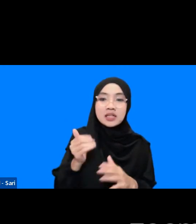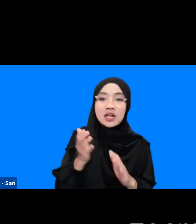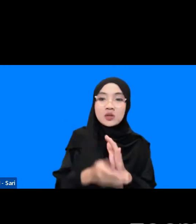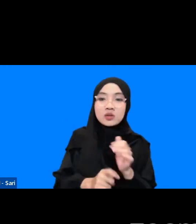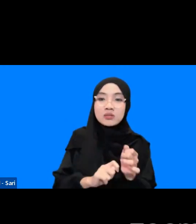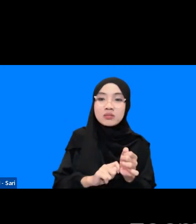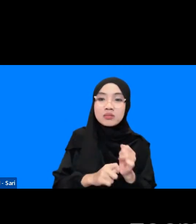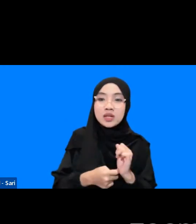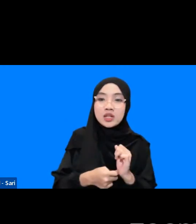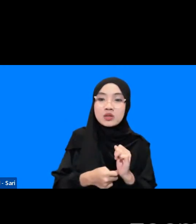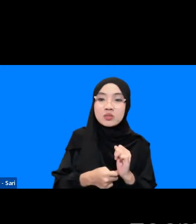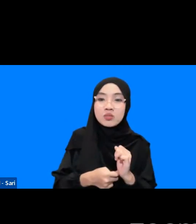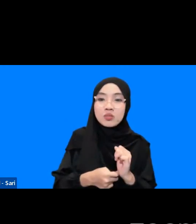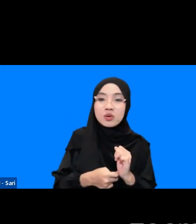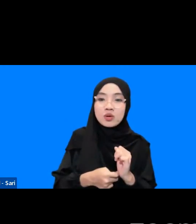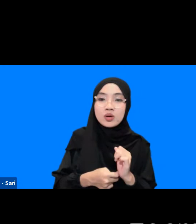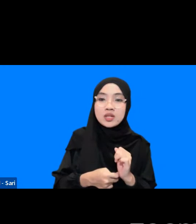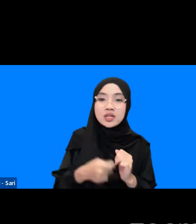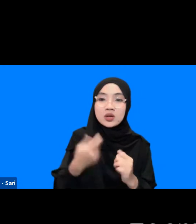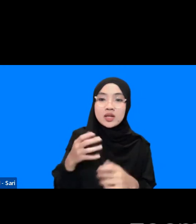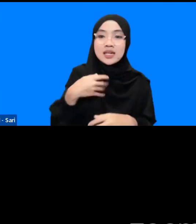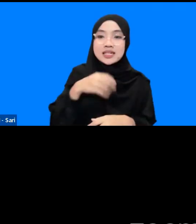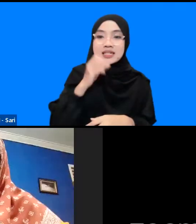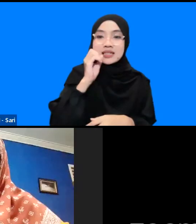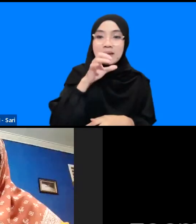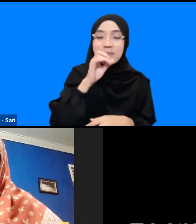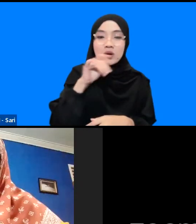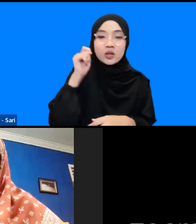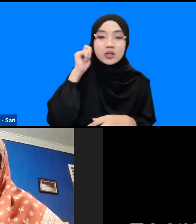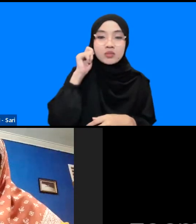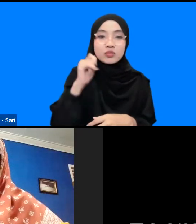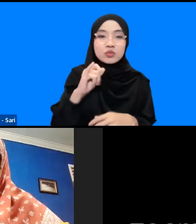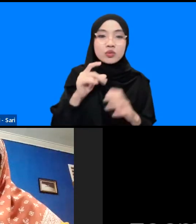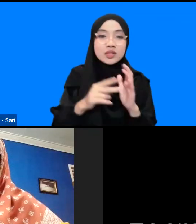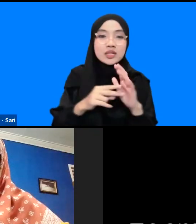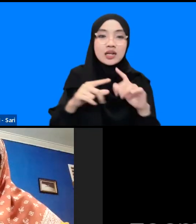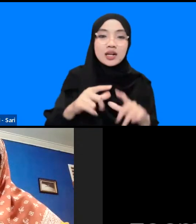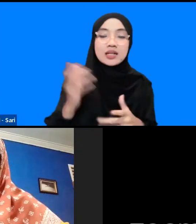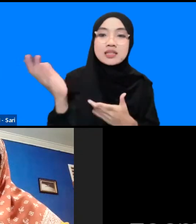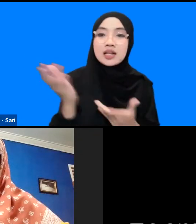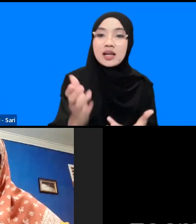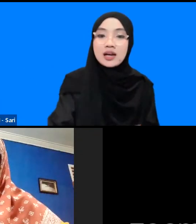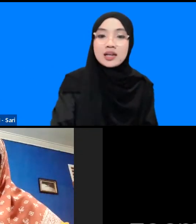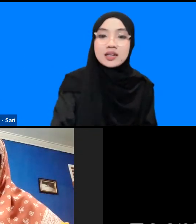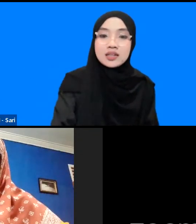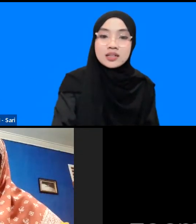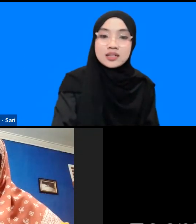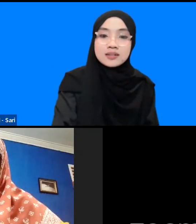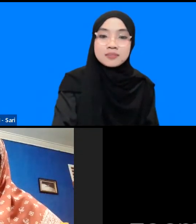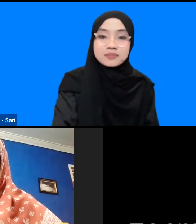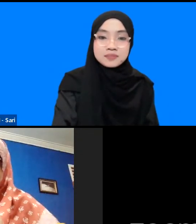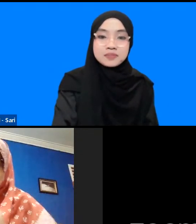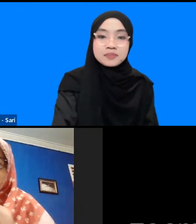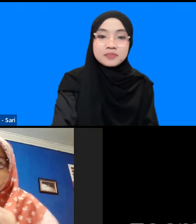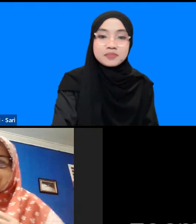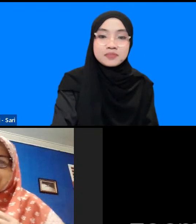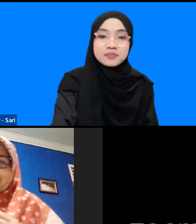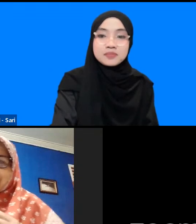dari apa yang sudah disampaikan oleh Ibu Irina tadi saya persilahkan Uni Patra Uni